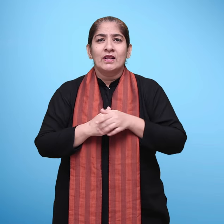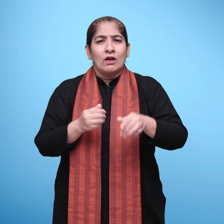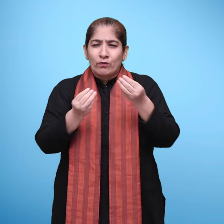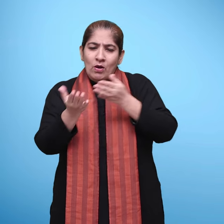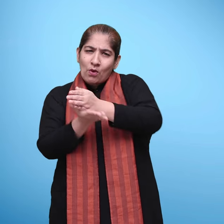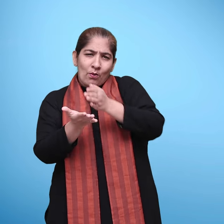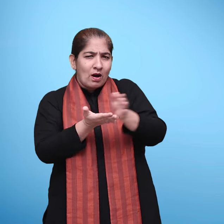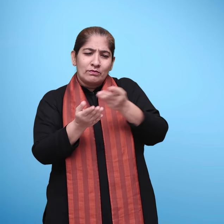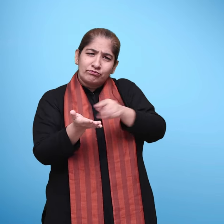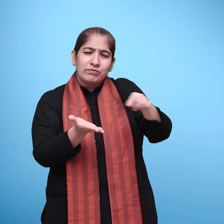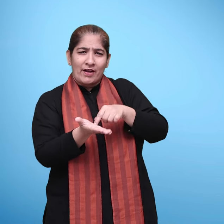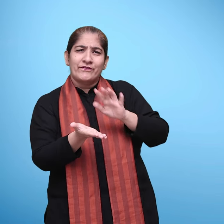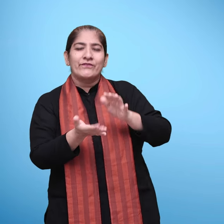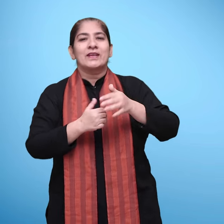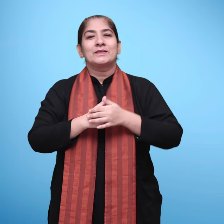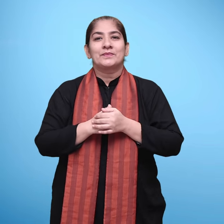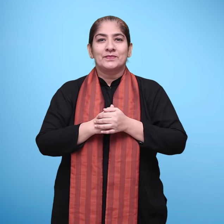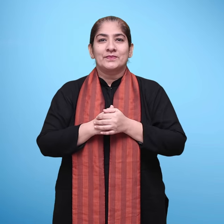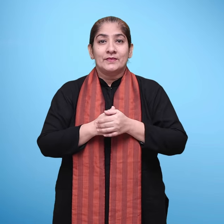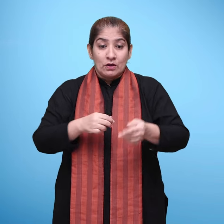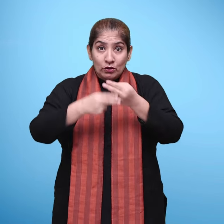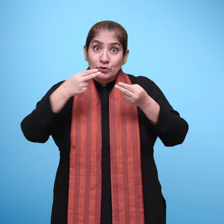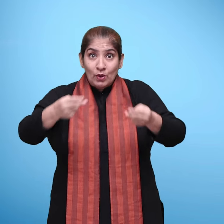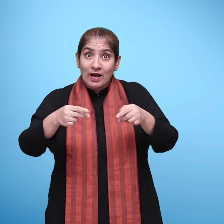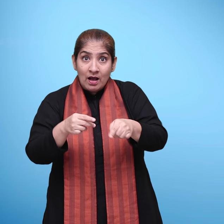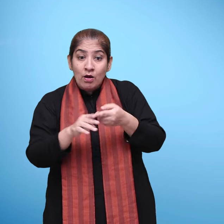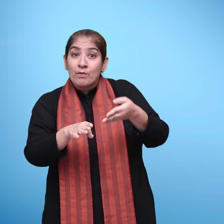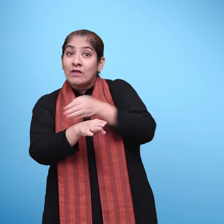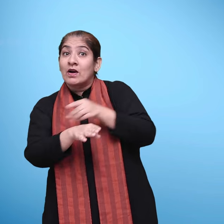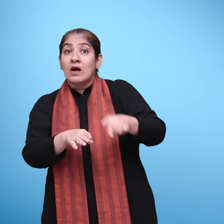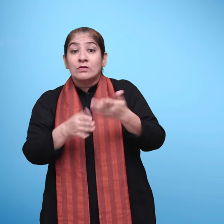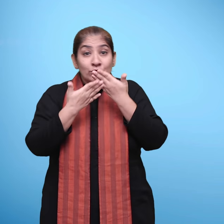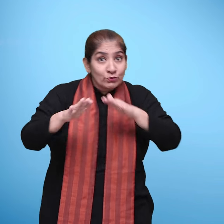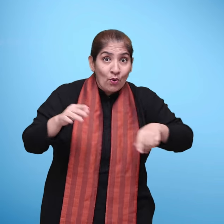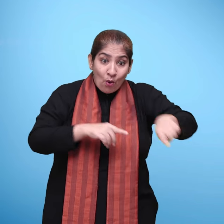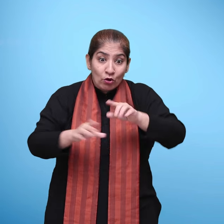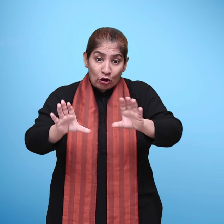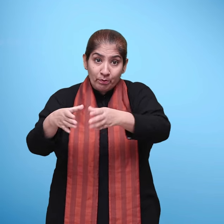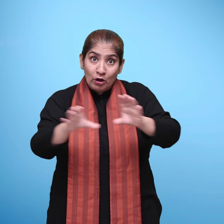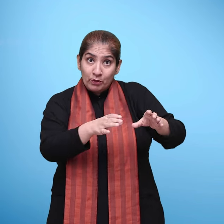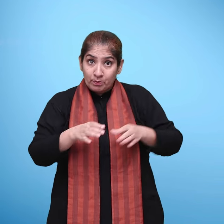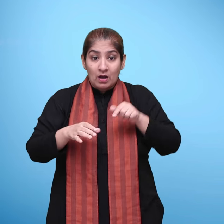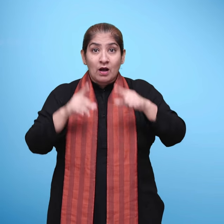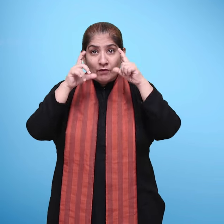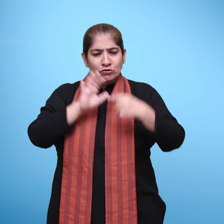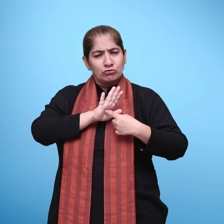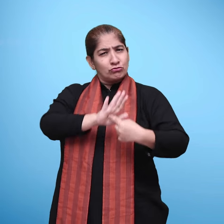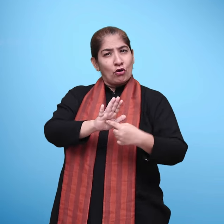कुछ तरीके इस प्रकार हो सकते हैं कहानी पढ़कर सुनाने से पूर्व बच्चों से कहानी के चित्र देख कर